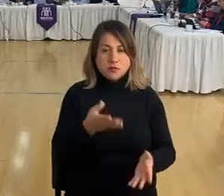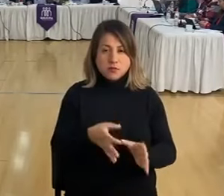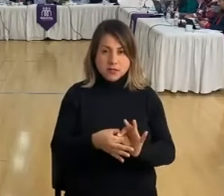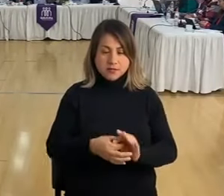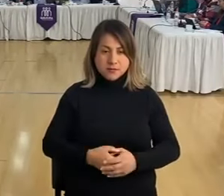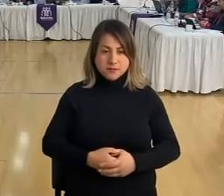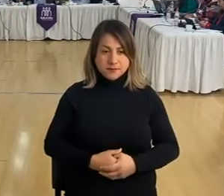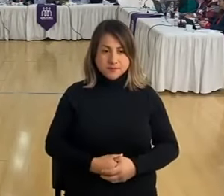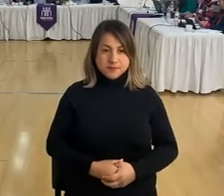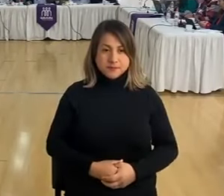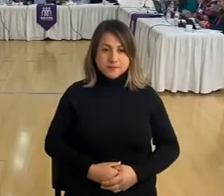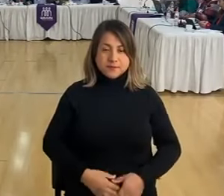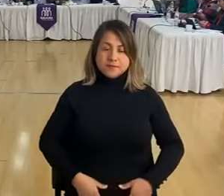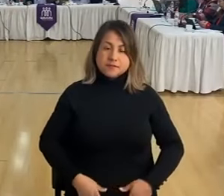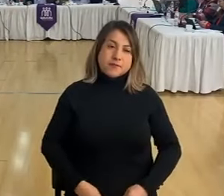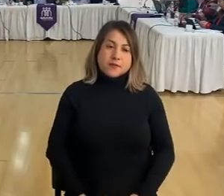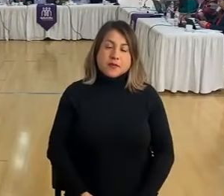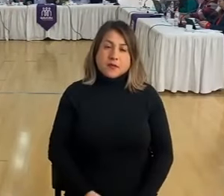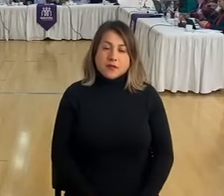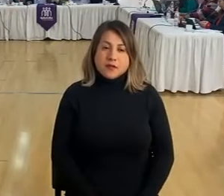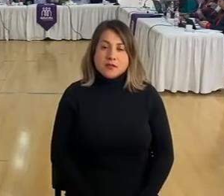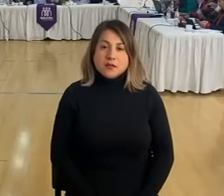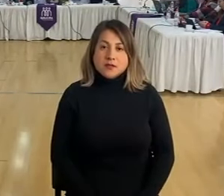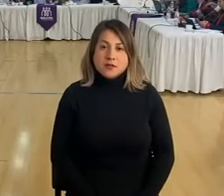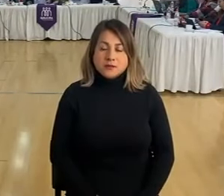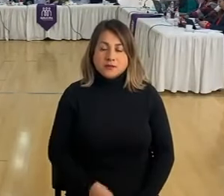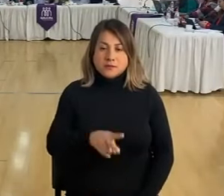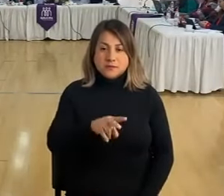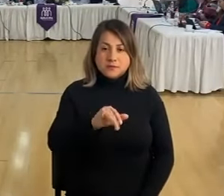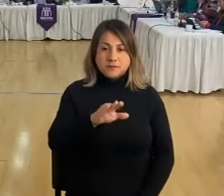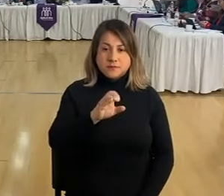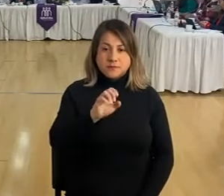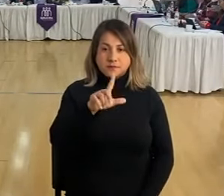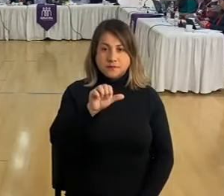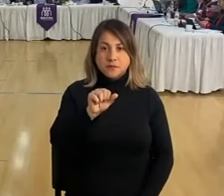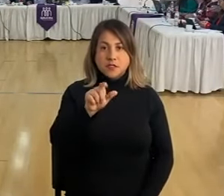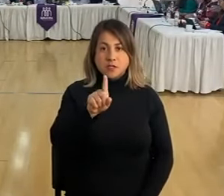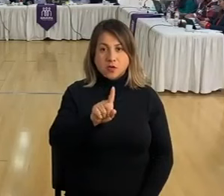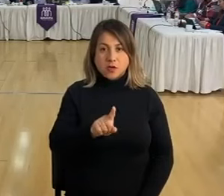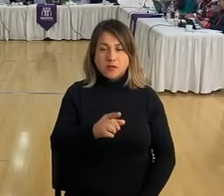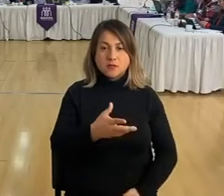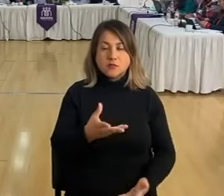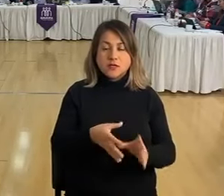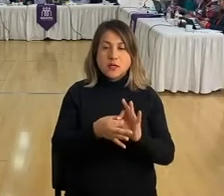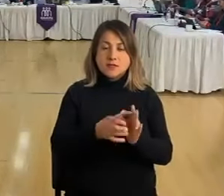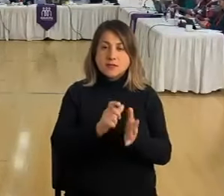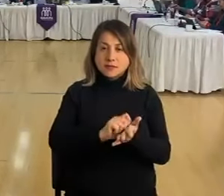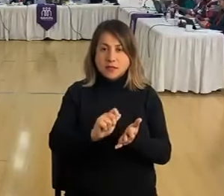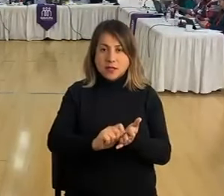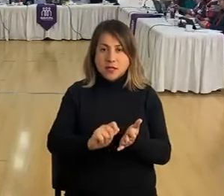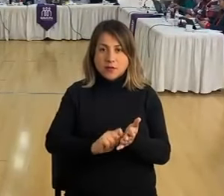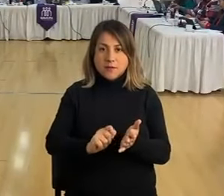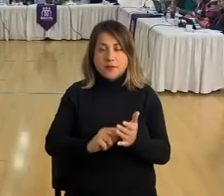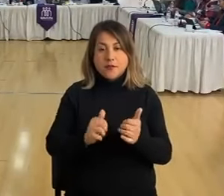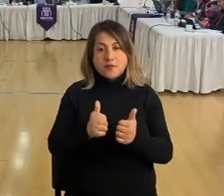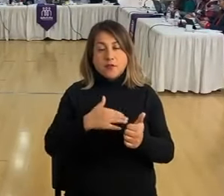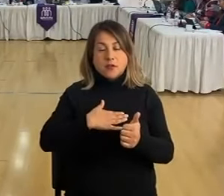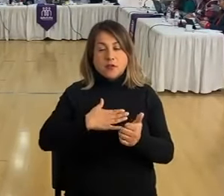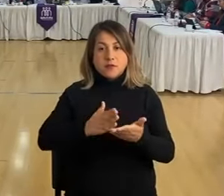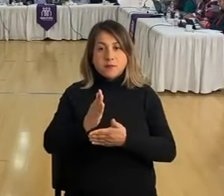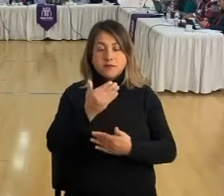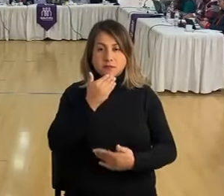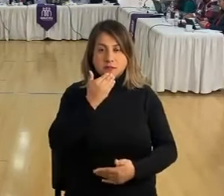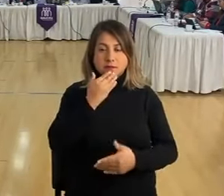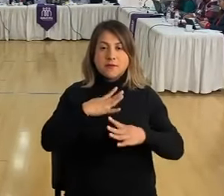gracias. Gracias, consejero. Consejero Nicolás Quirós. Muchas gracias, don Eduardo. Bueno, quiero partir